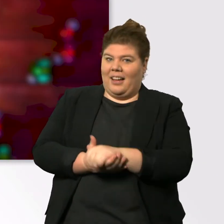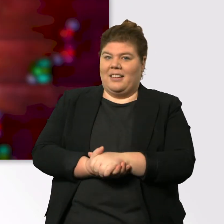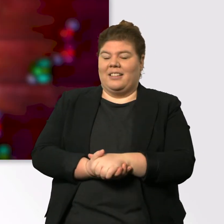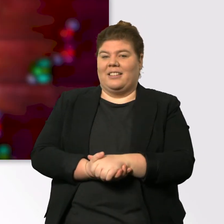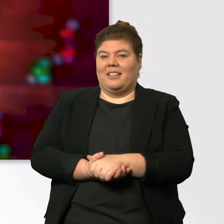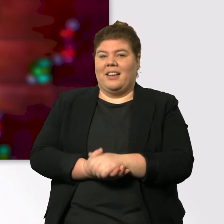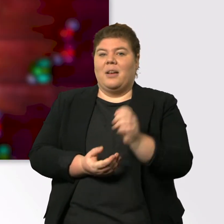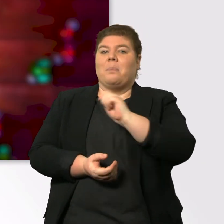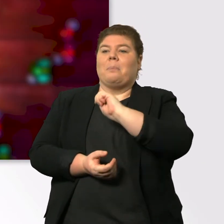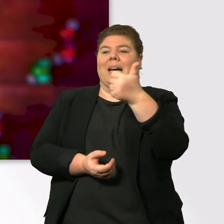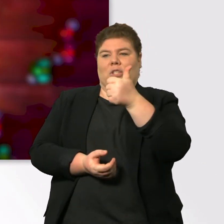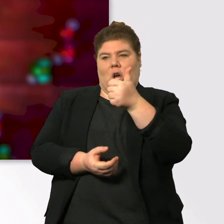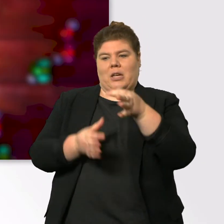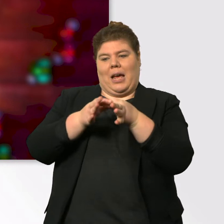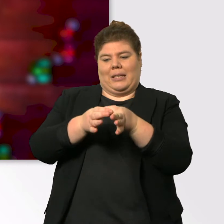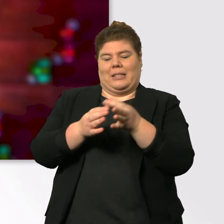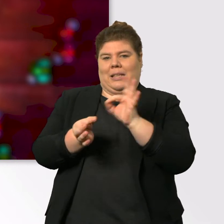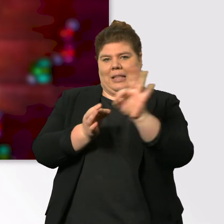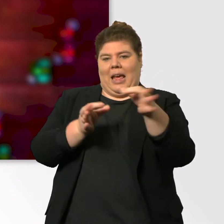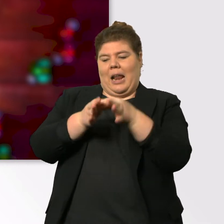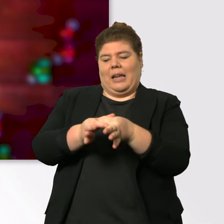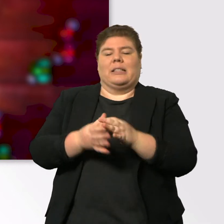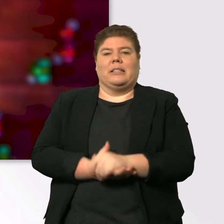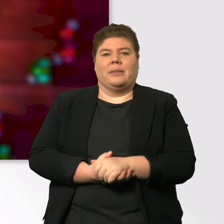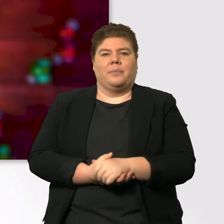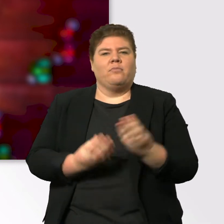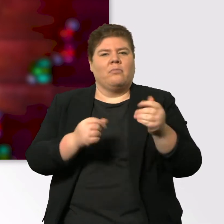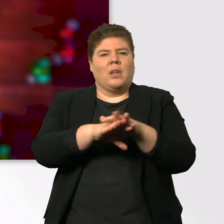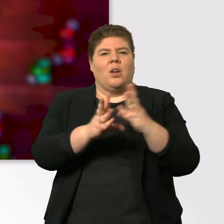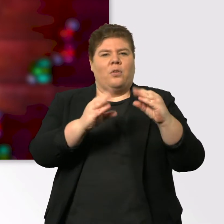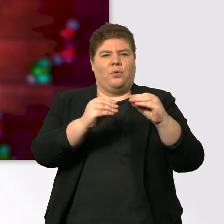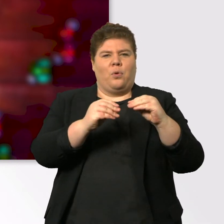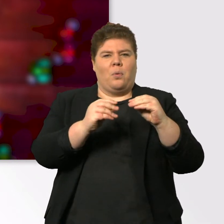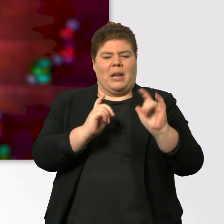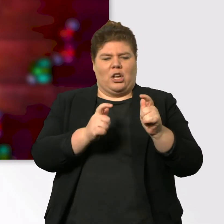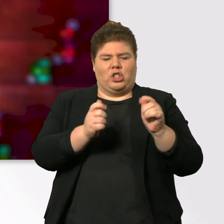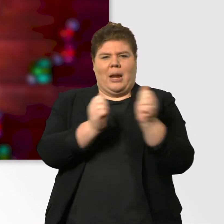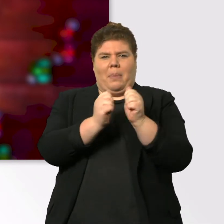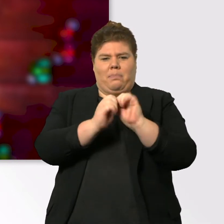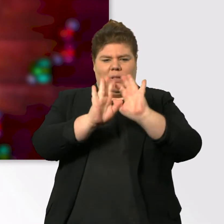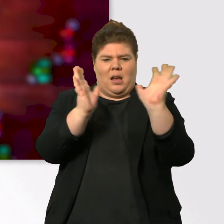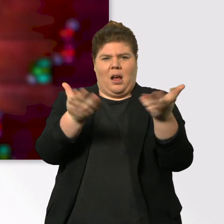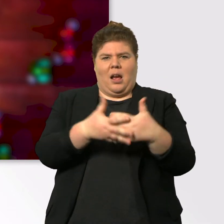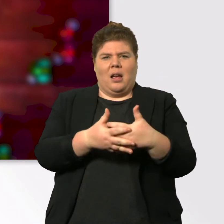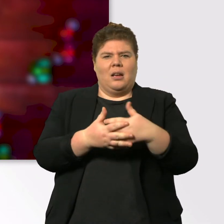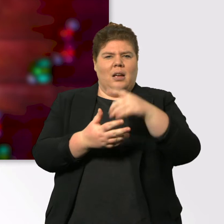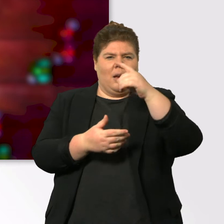besonderes Teelicht. Okay, es fühlt sich an, als wäre da auch Geschenkpapier drüber. Ich nicht. Ich glaube, das ist aber Zeitungspapier, oder?